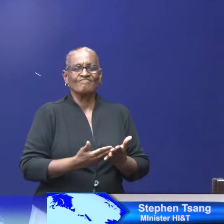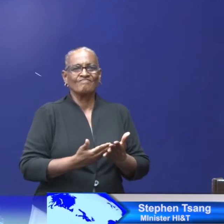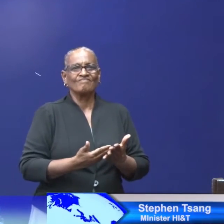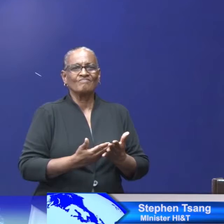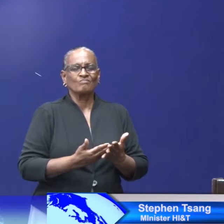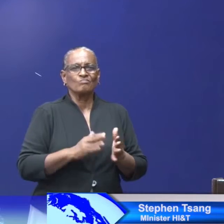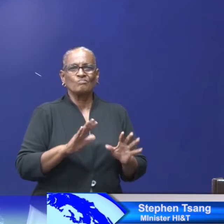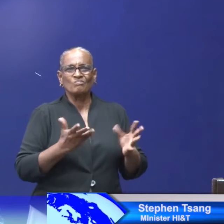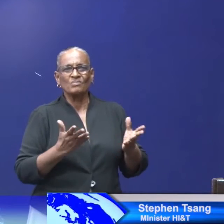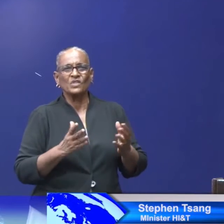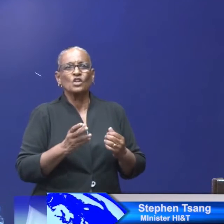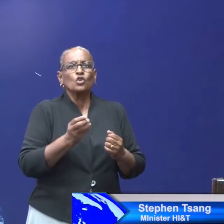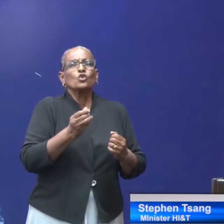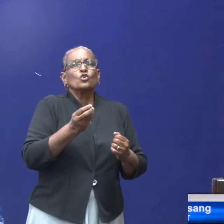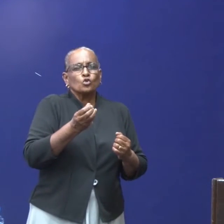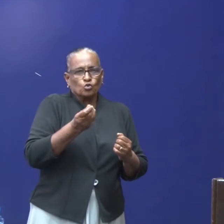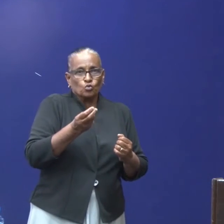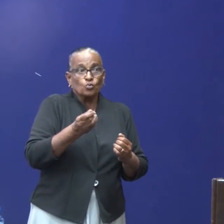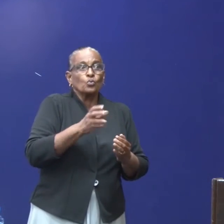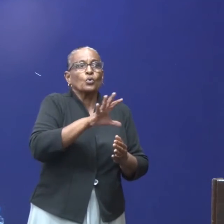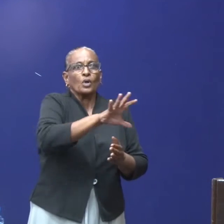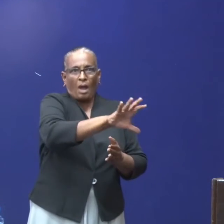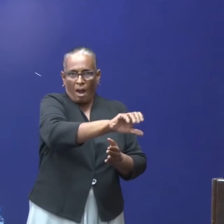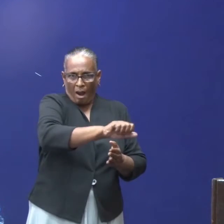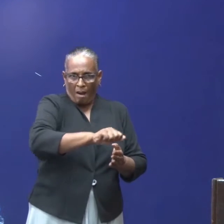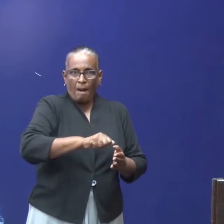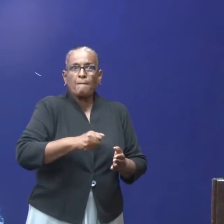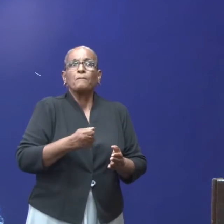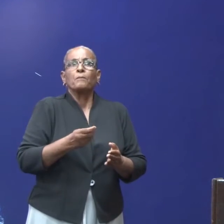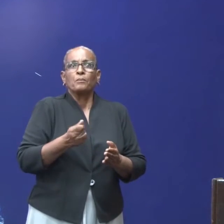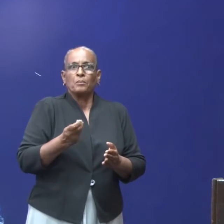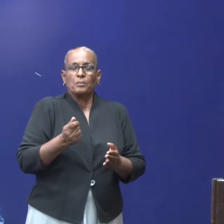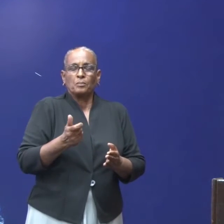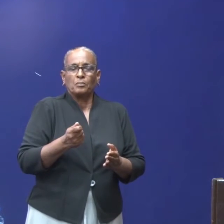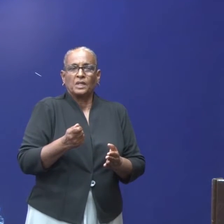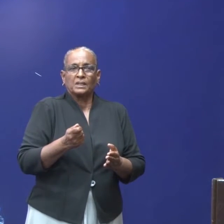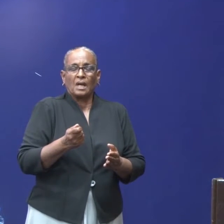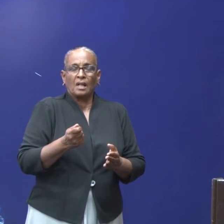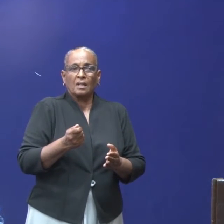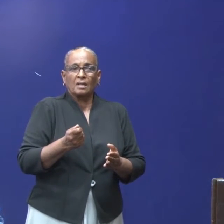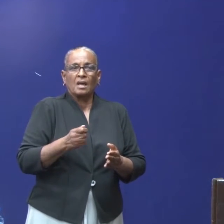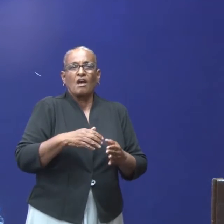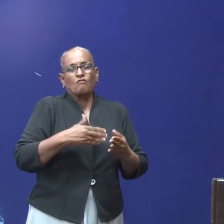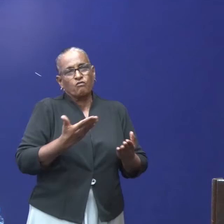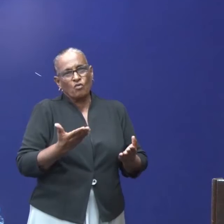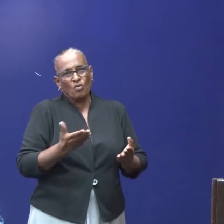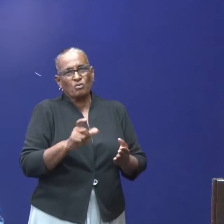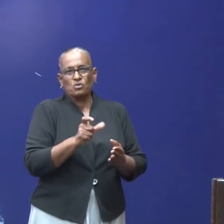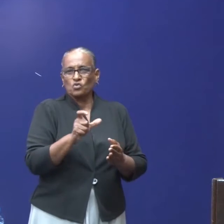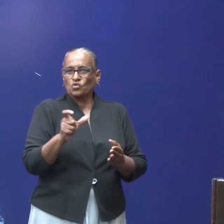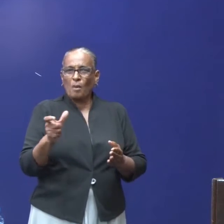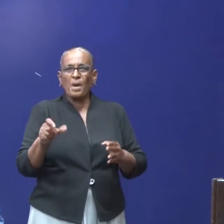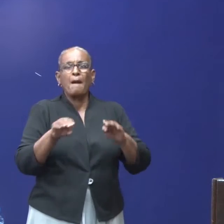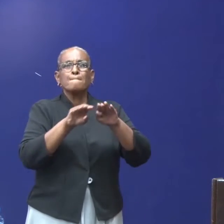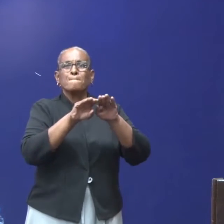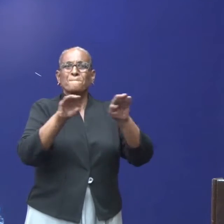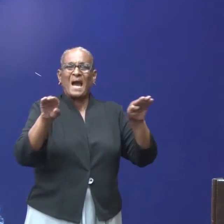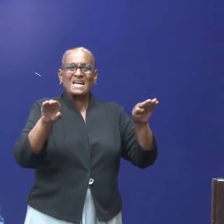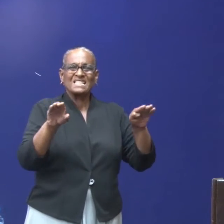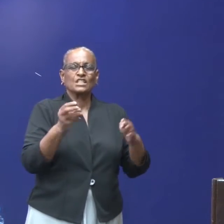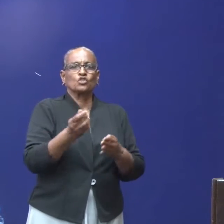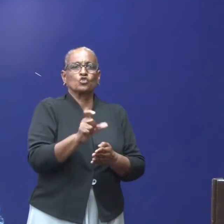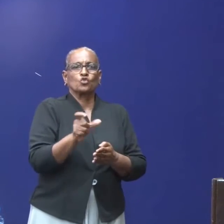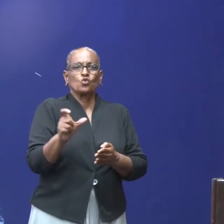duurder hebben betaald voor de inkopen. En voornamelijk voor bepaalde dingen als basisgoederen waar